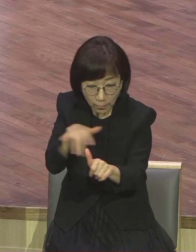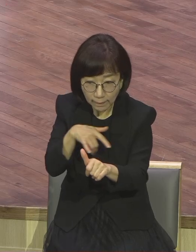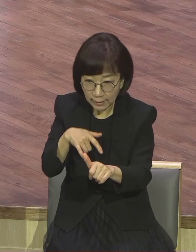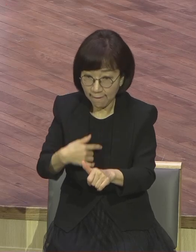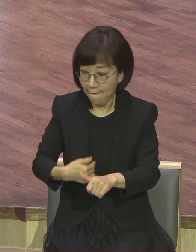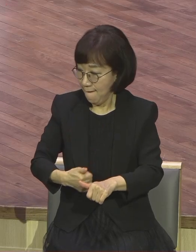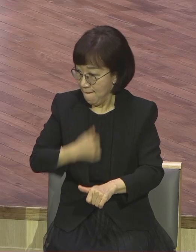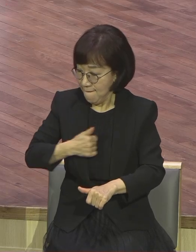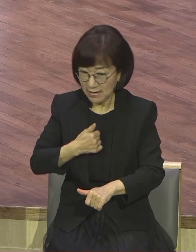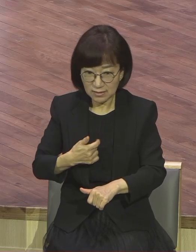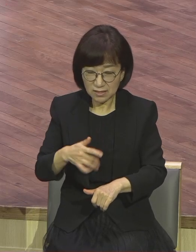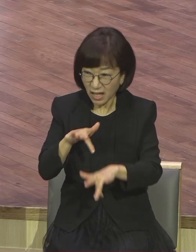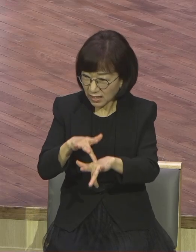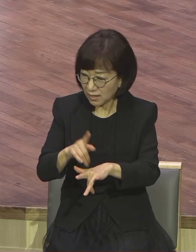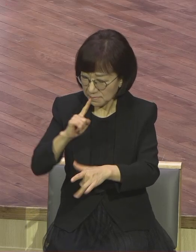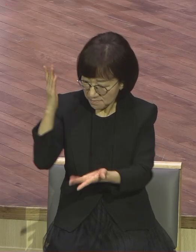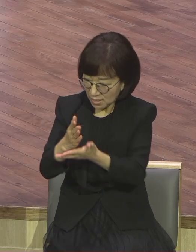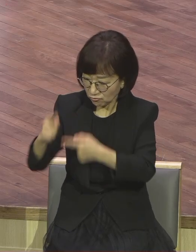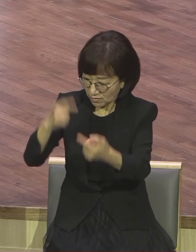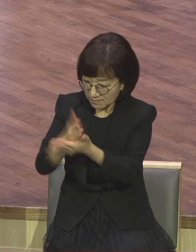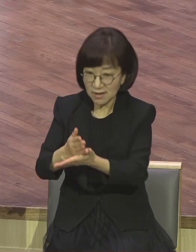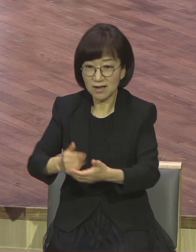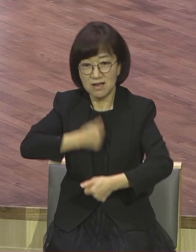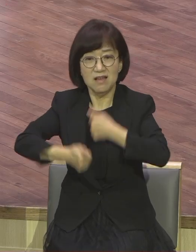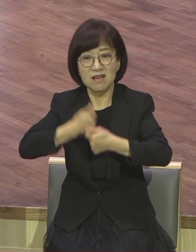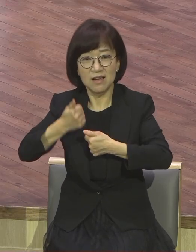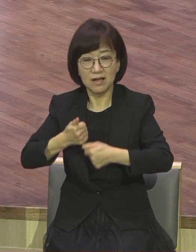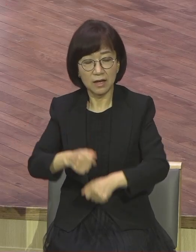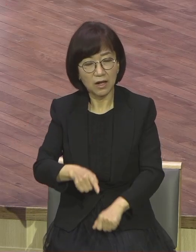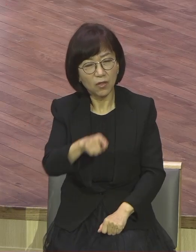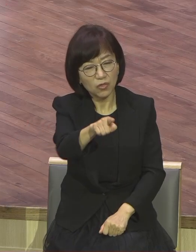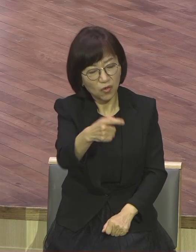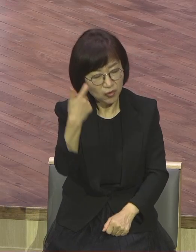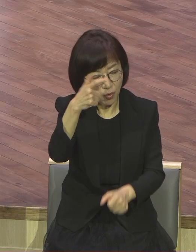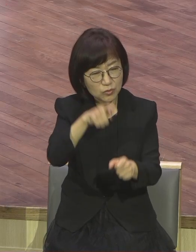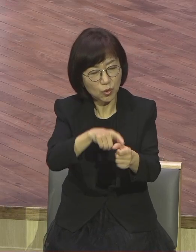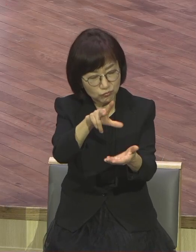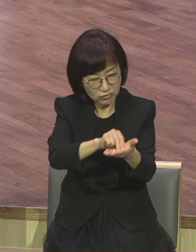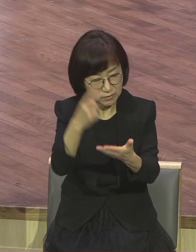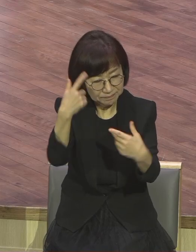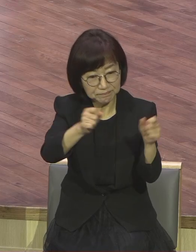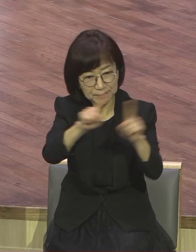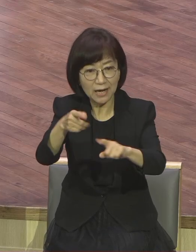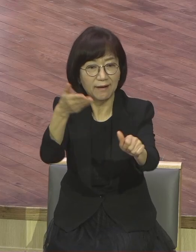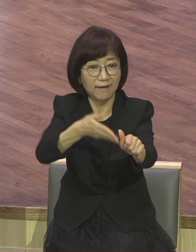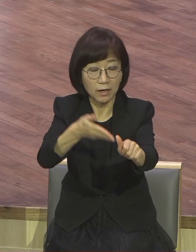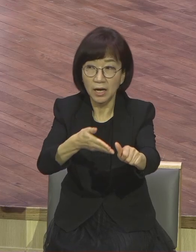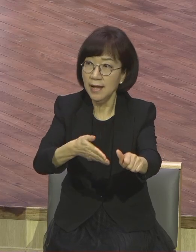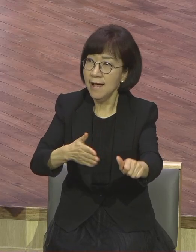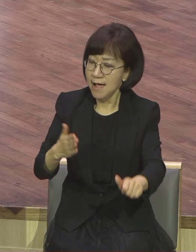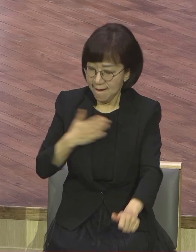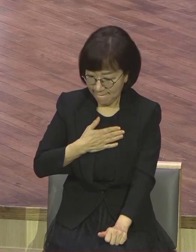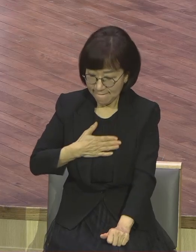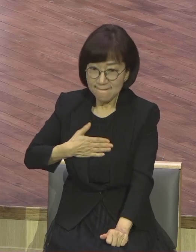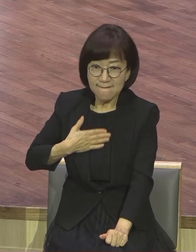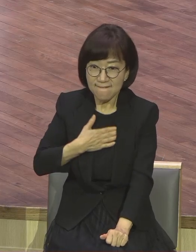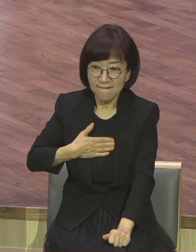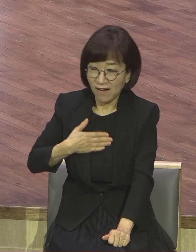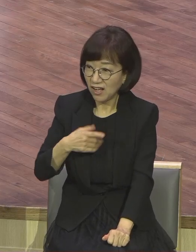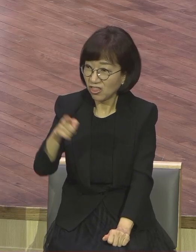기분이 팍 나빠합니다. 너 영적 문제 있어. 영적으로 정신 차려. 이러면 기분 되게 나쁩니다. 니만 예수입니다. 나도